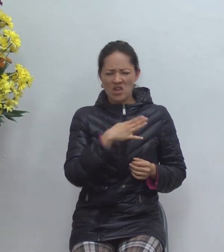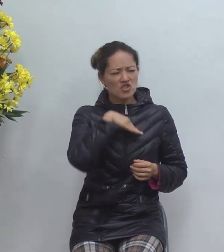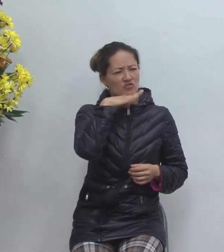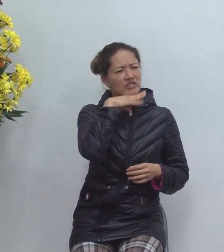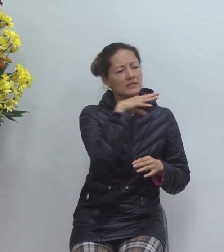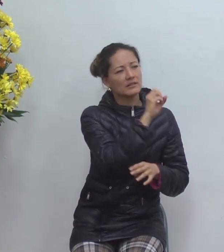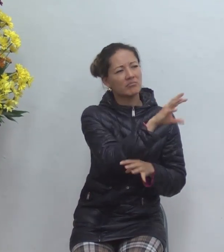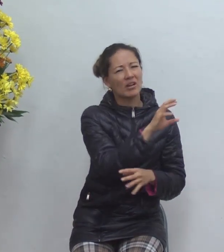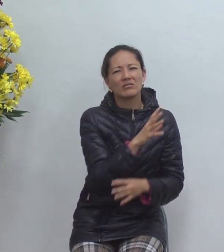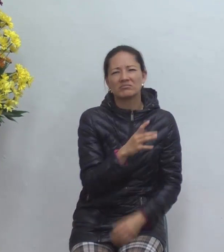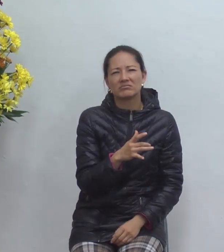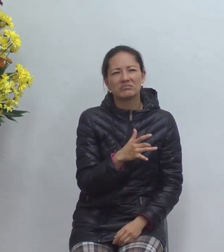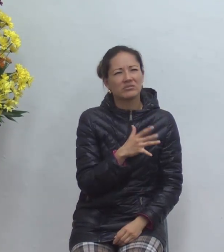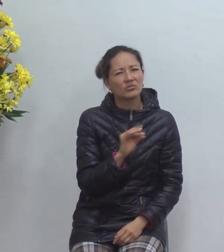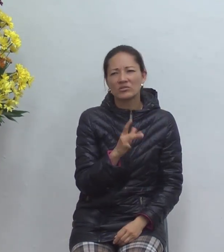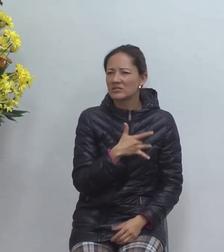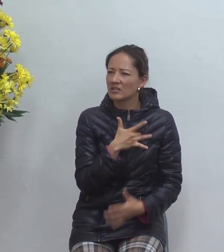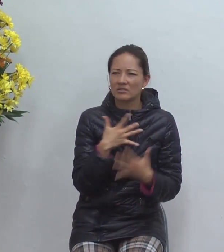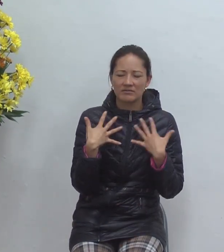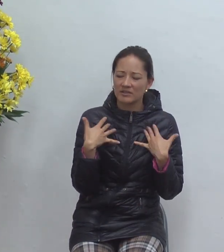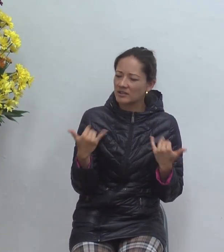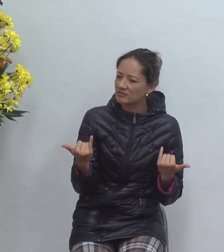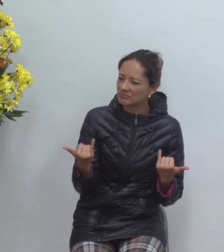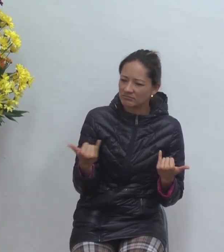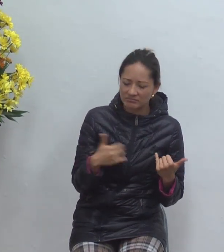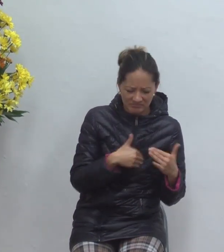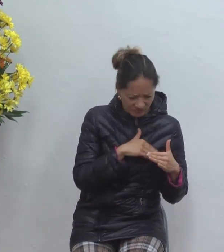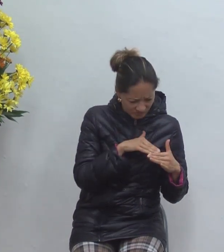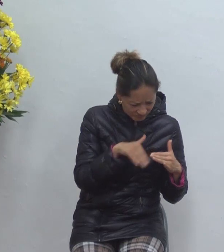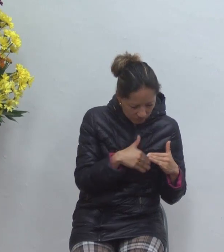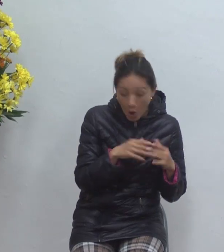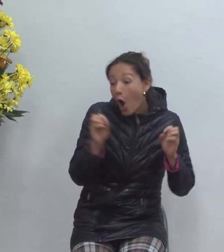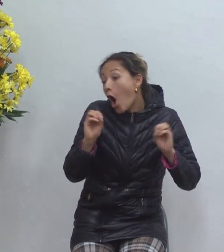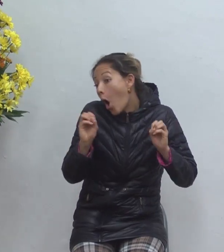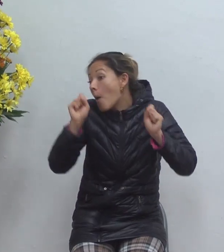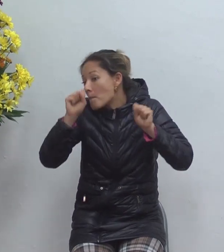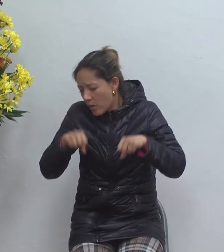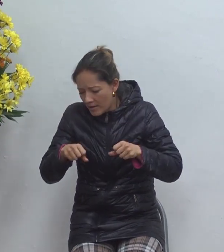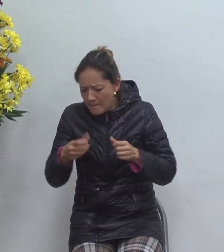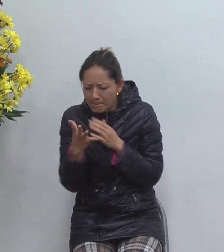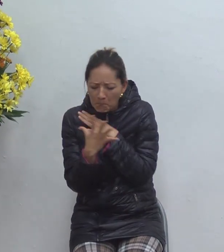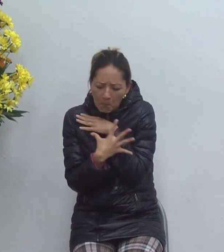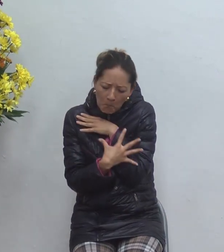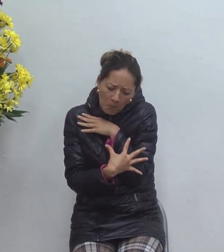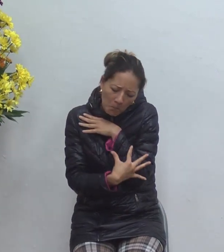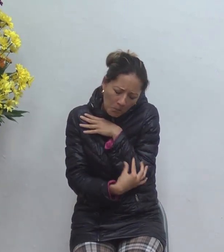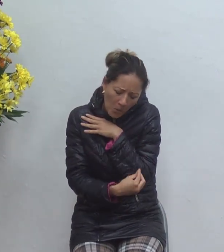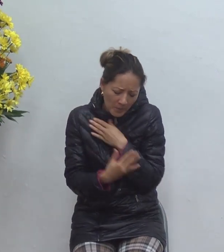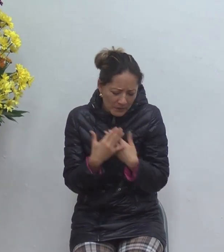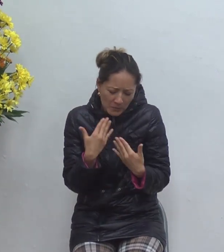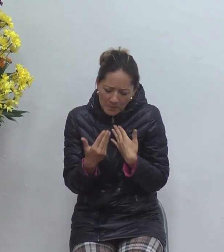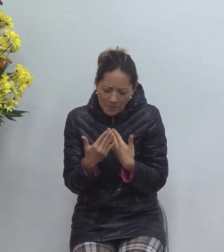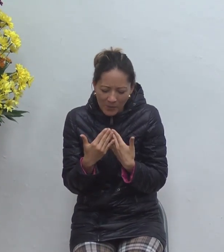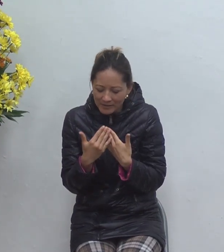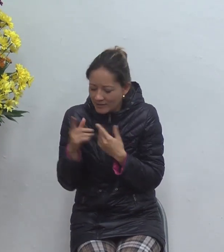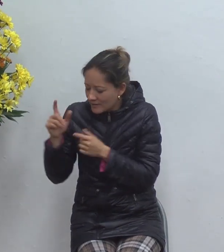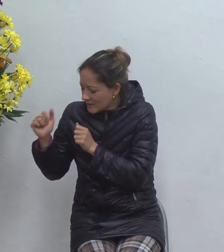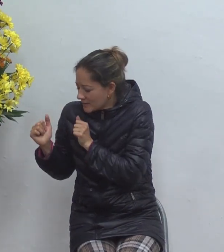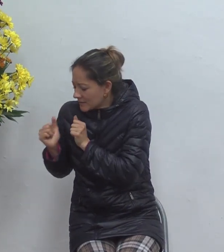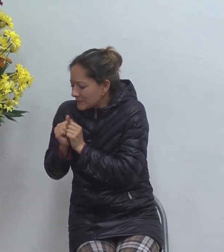y no es feliz pero puede estar debajo de un puente con jesús en su vida nadie le borra ese gozo